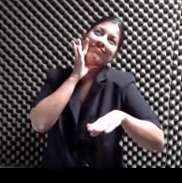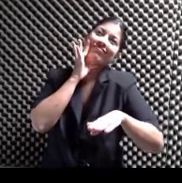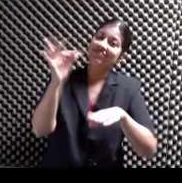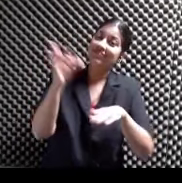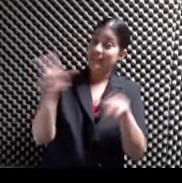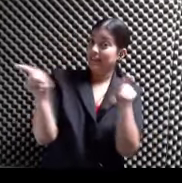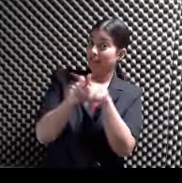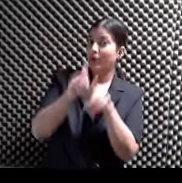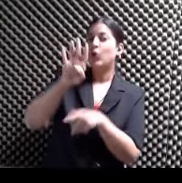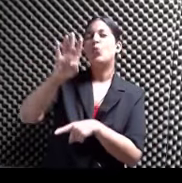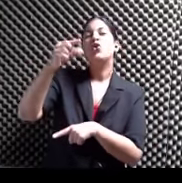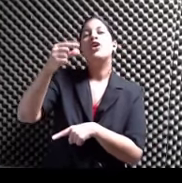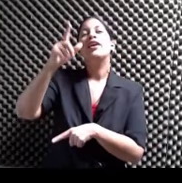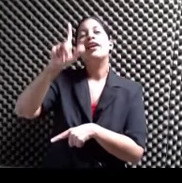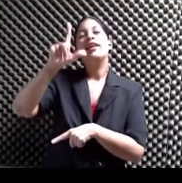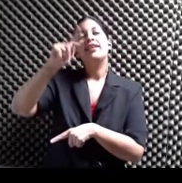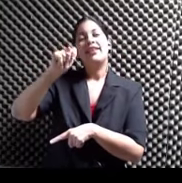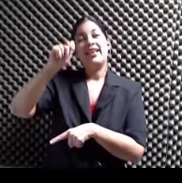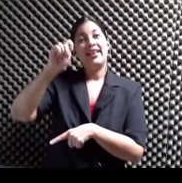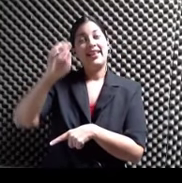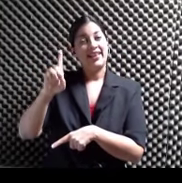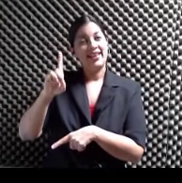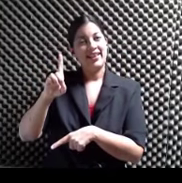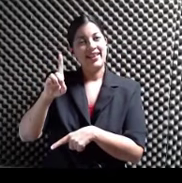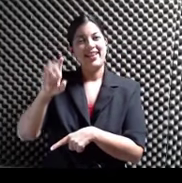4G LTE De AT&T Más rápido En más lugares